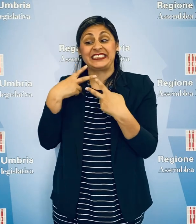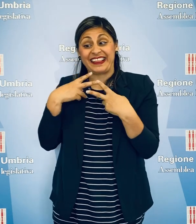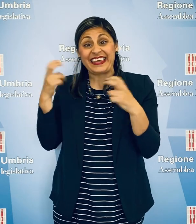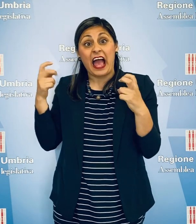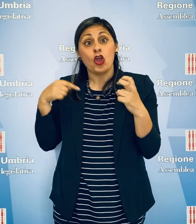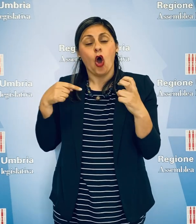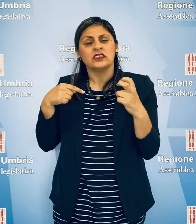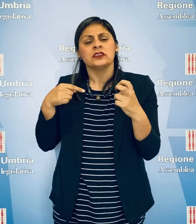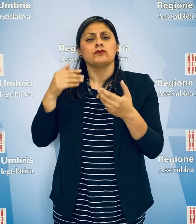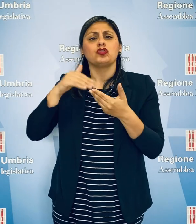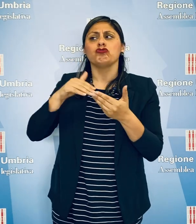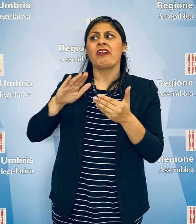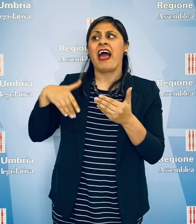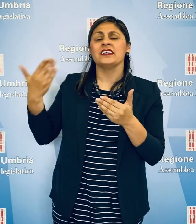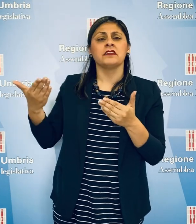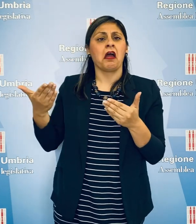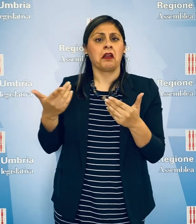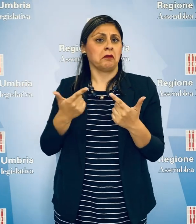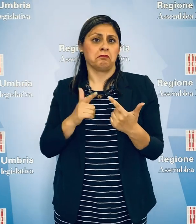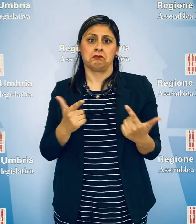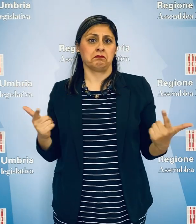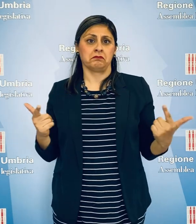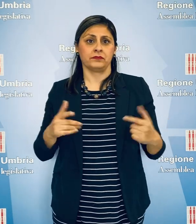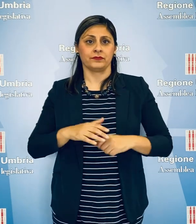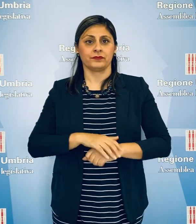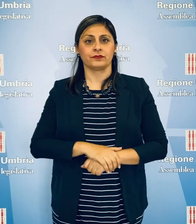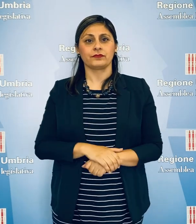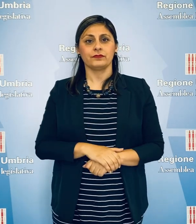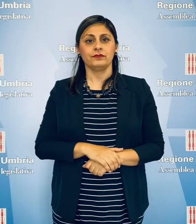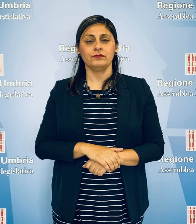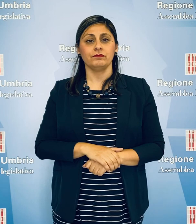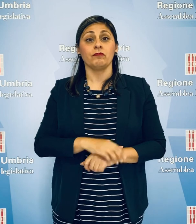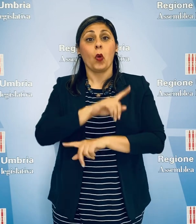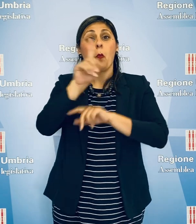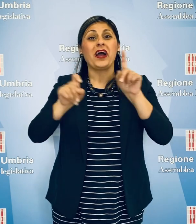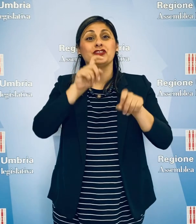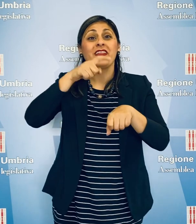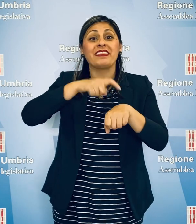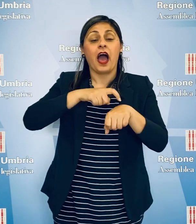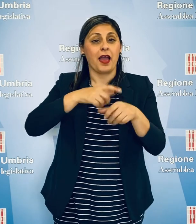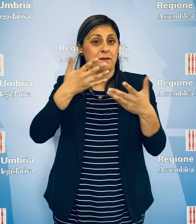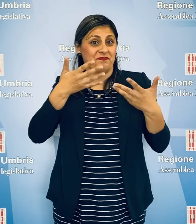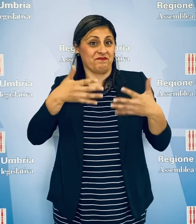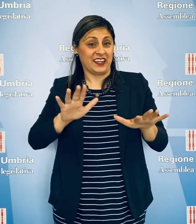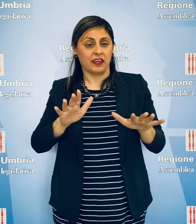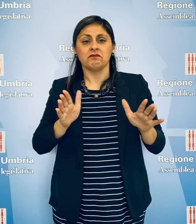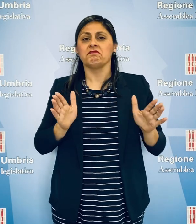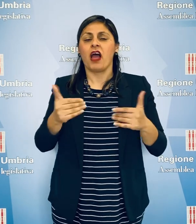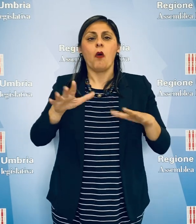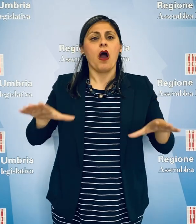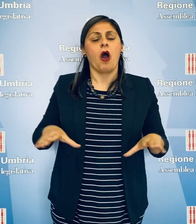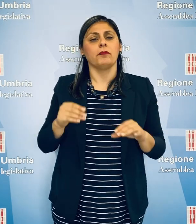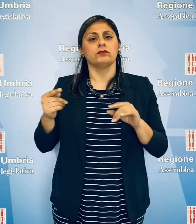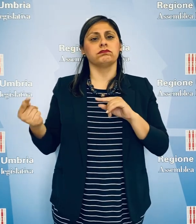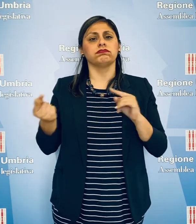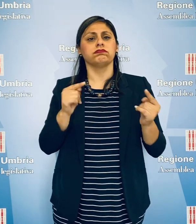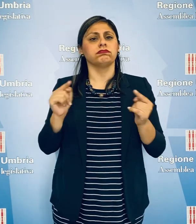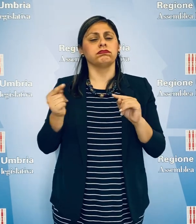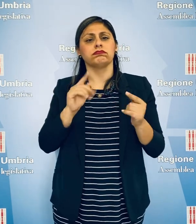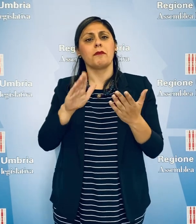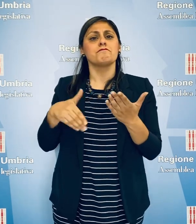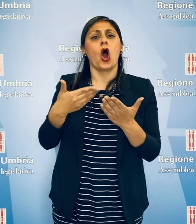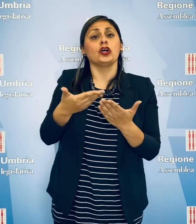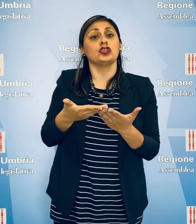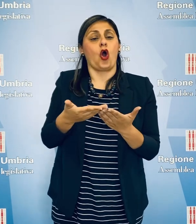diagnostica a società esterne. Terminato il question time, l'Aula ha avviato il confronto sulle